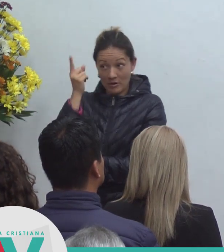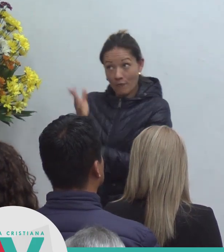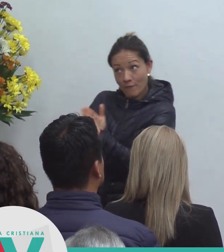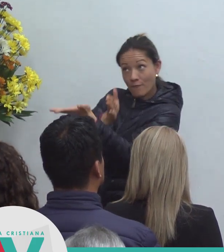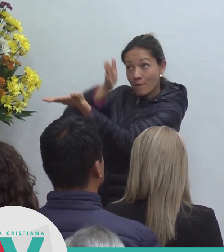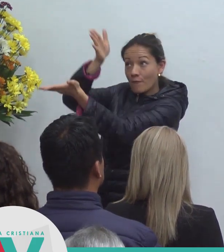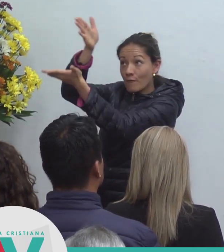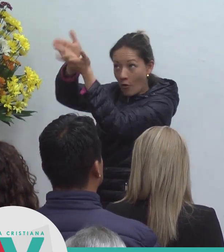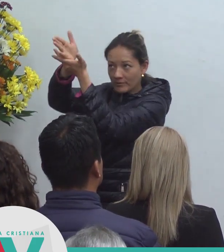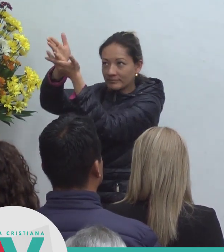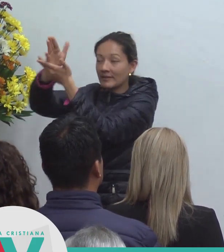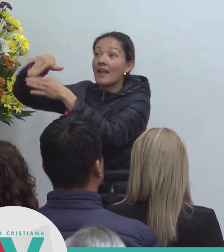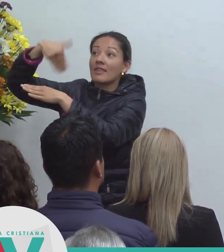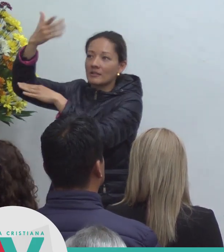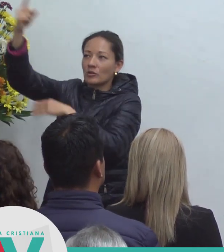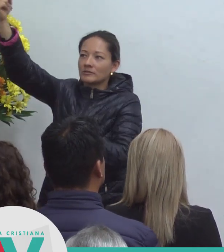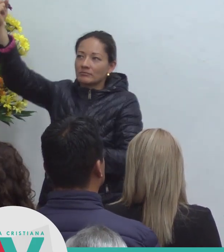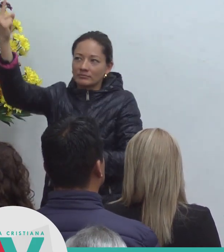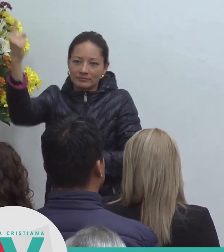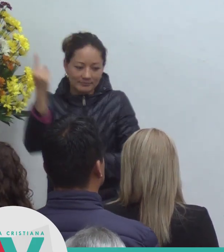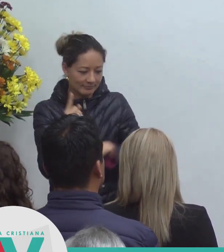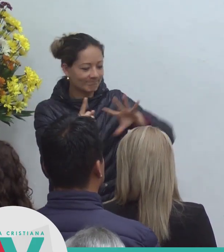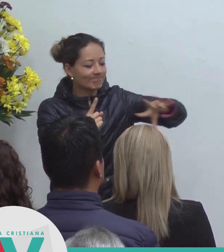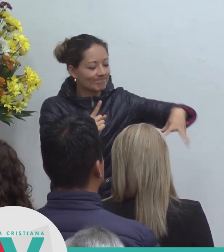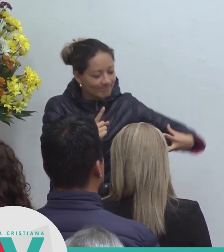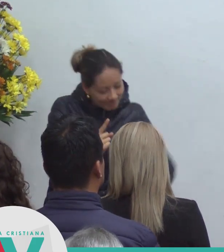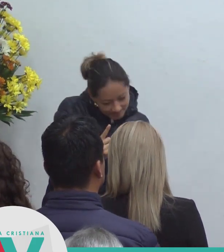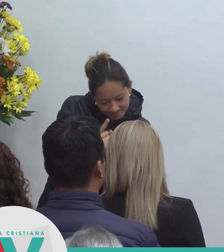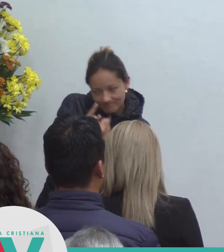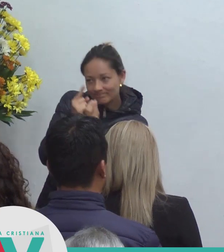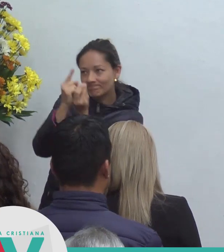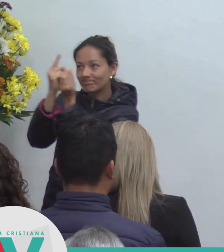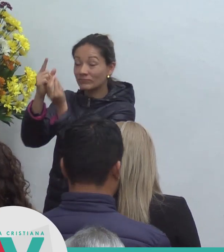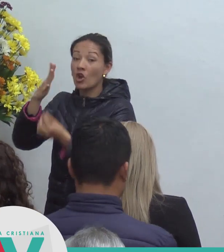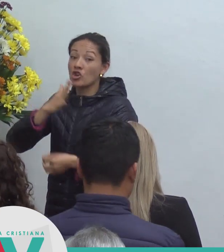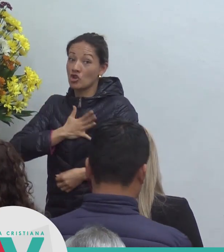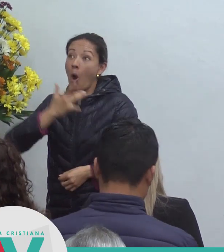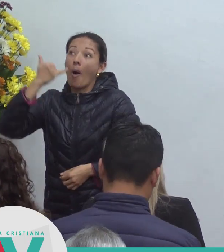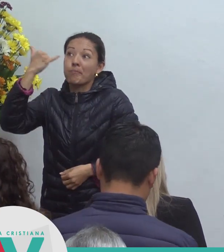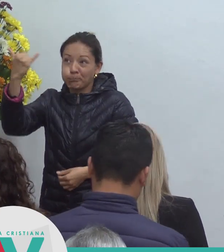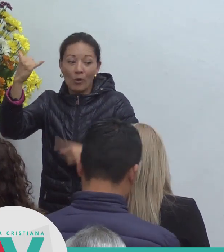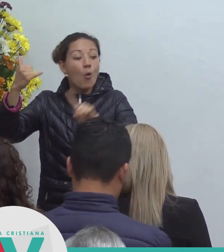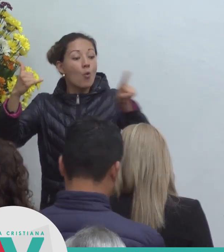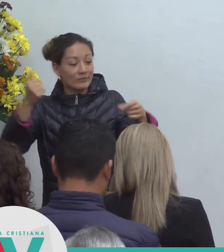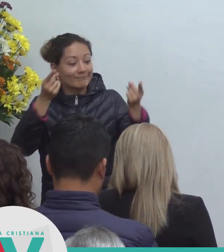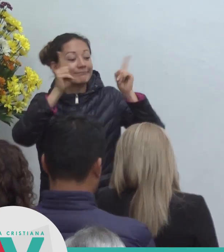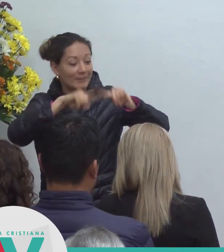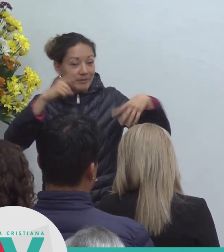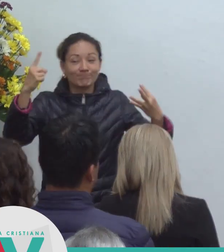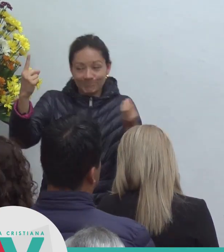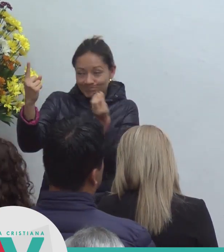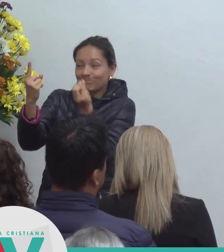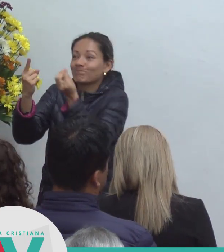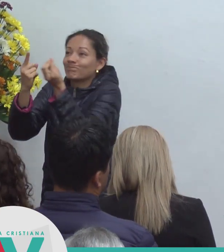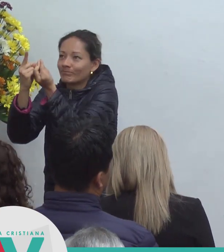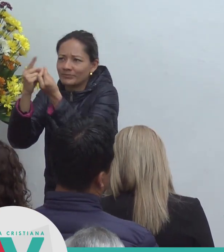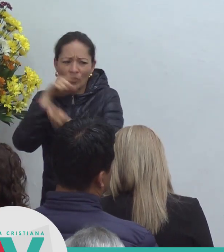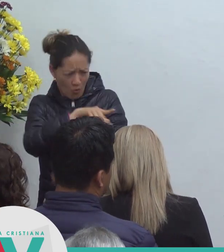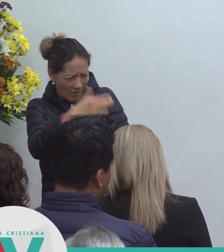vez y os tomaré a mí mismo para que donde yo estoy vosotros también estéis y sabéis a dónde voy y